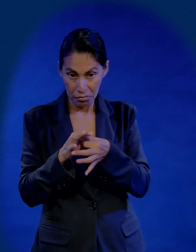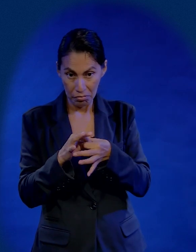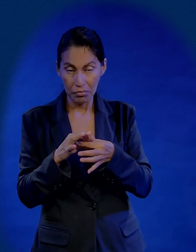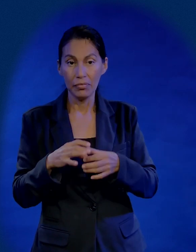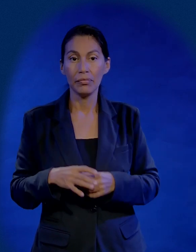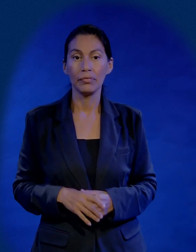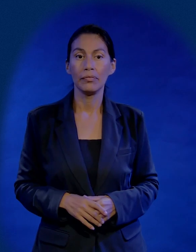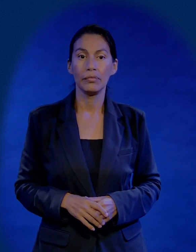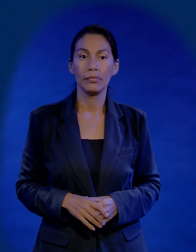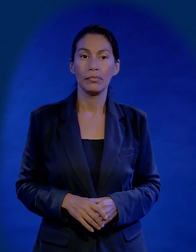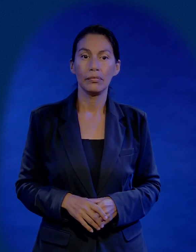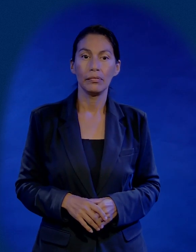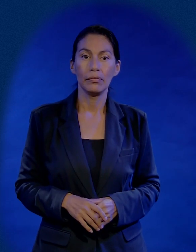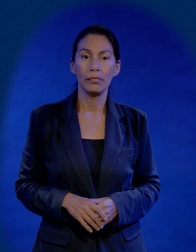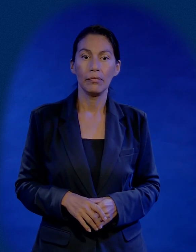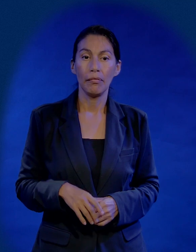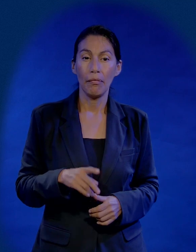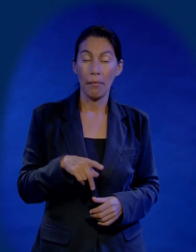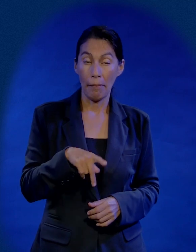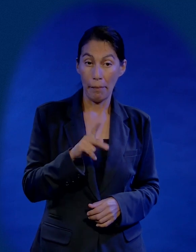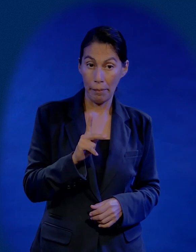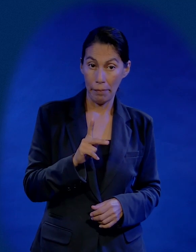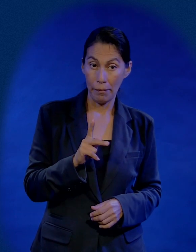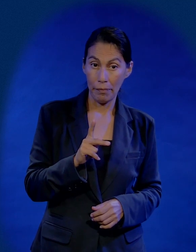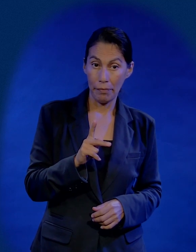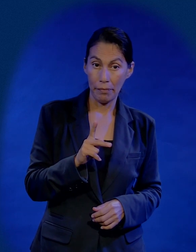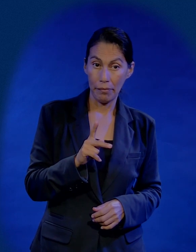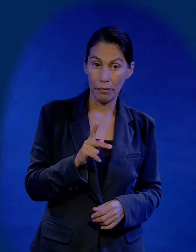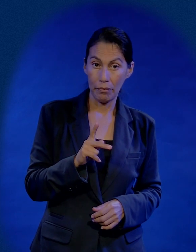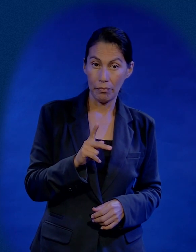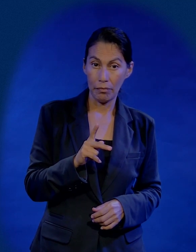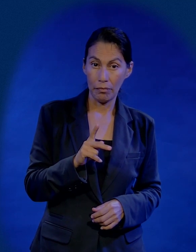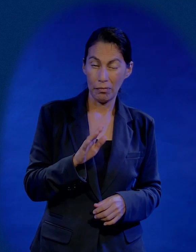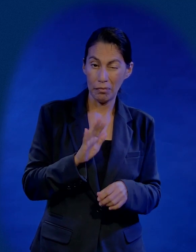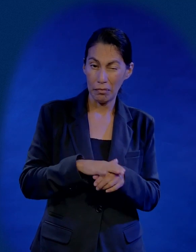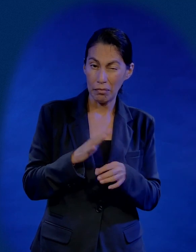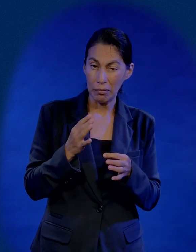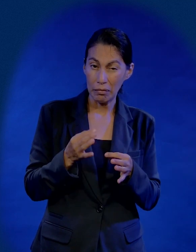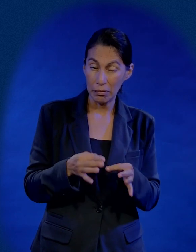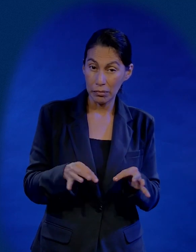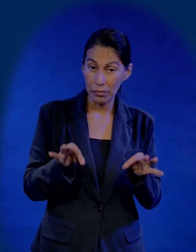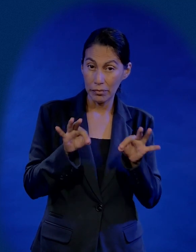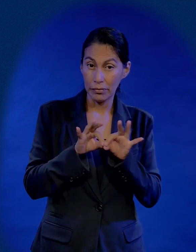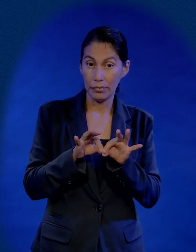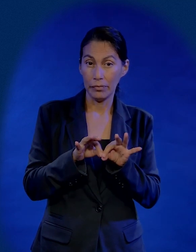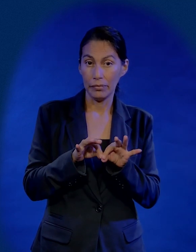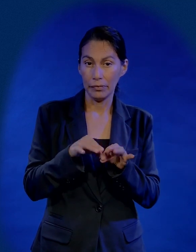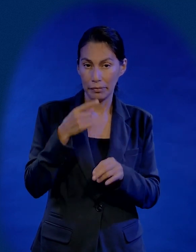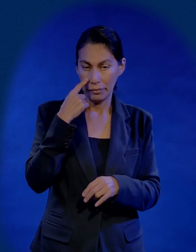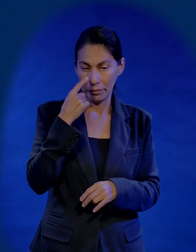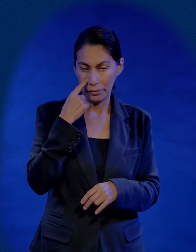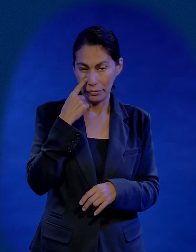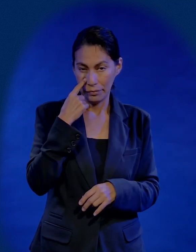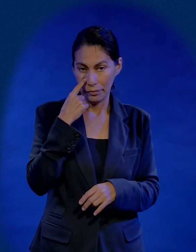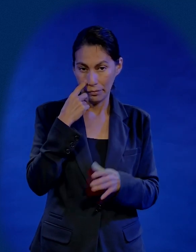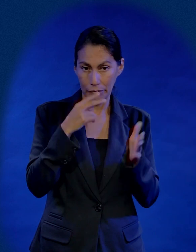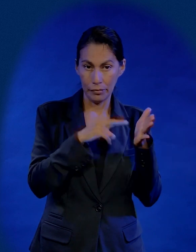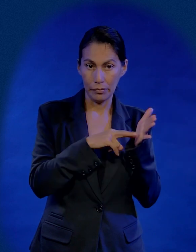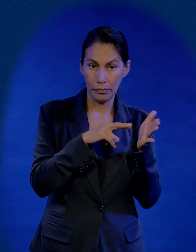de relacionarse con Él, pero la parte cumbre, la parte más solemne, viene en el texto